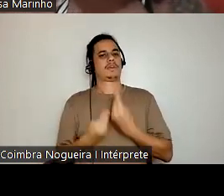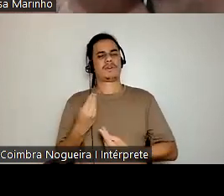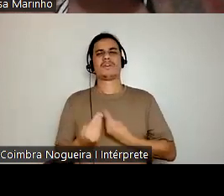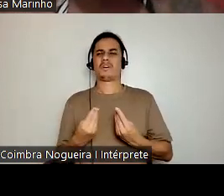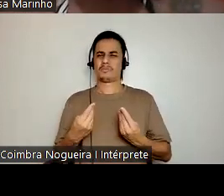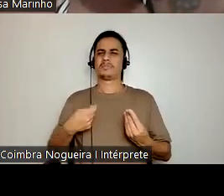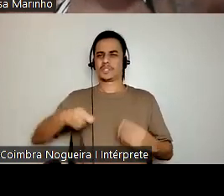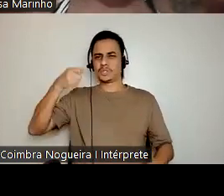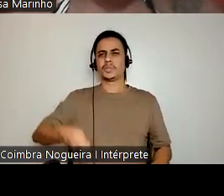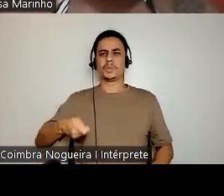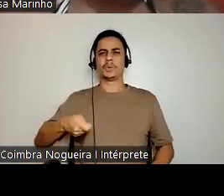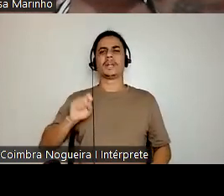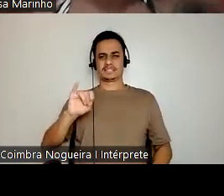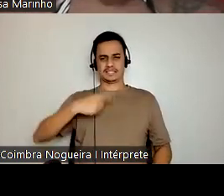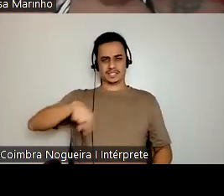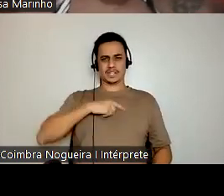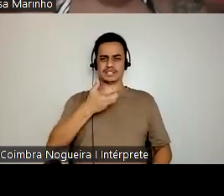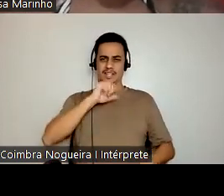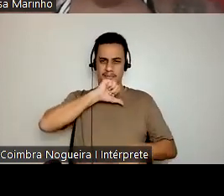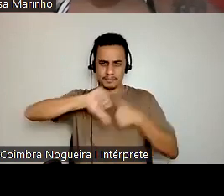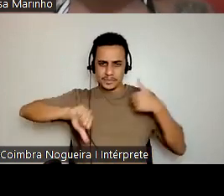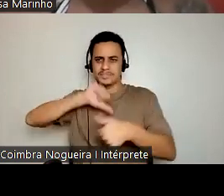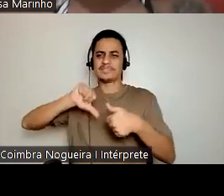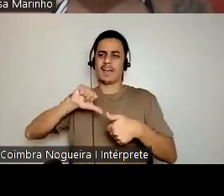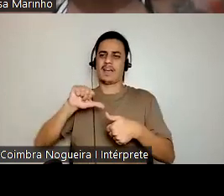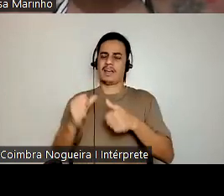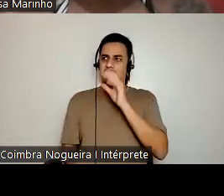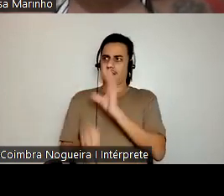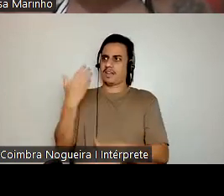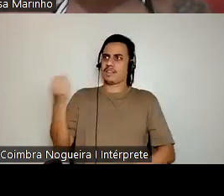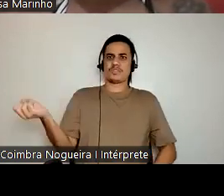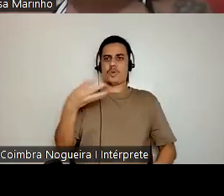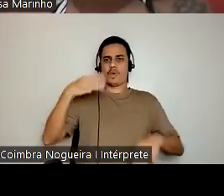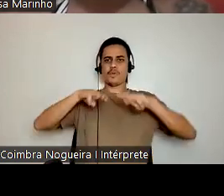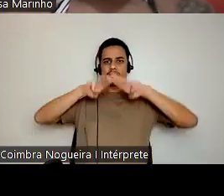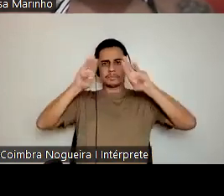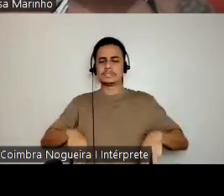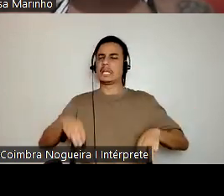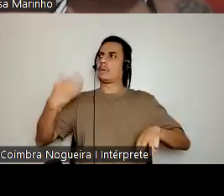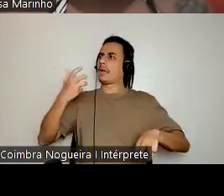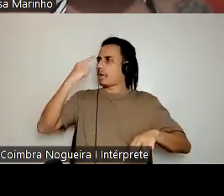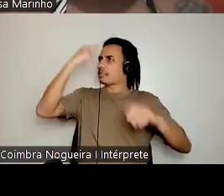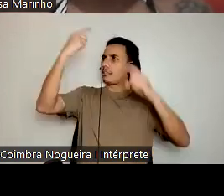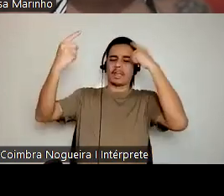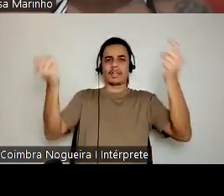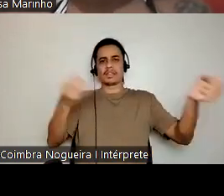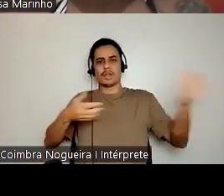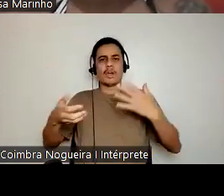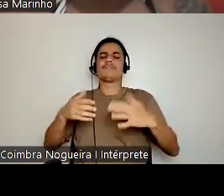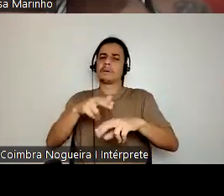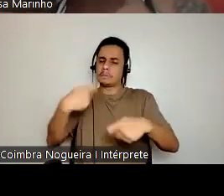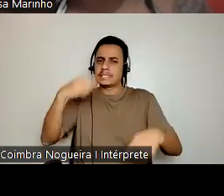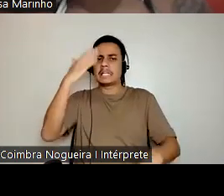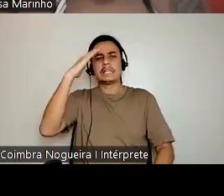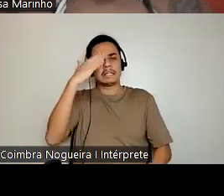dura, já que a gente está querendo transformar e se reinventar enquanto museu, enquanto instituição, a gente precisa saber o nível de gravidade dessas